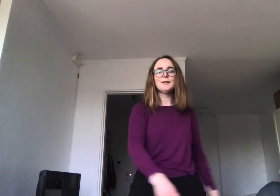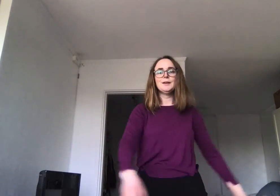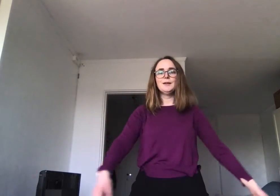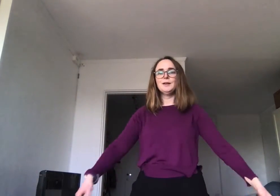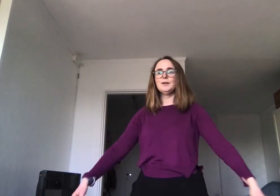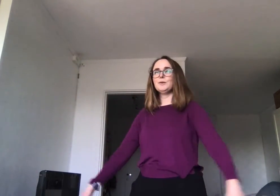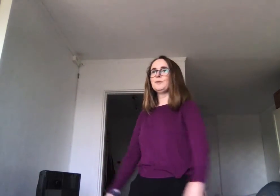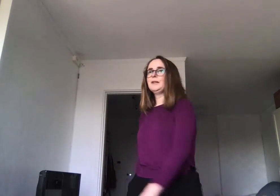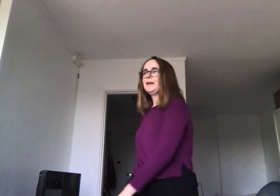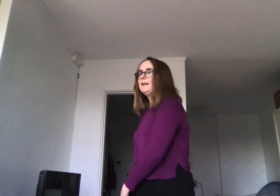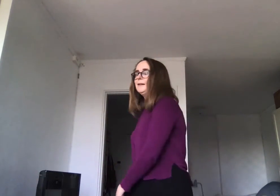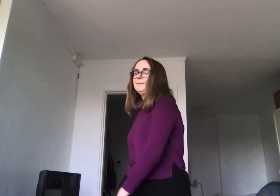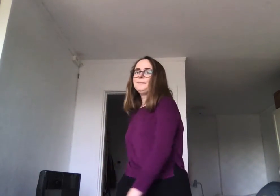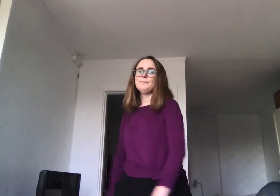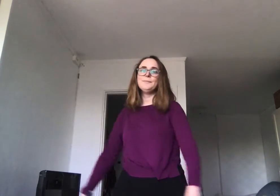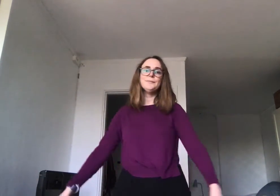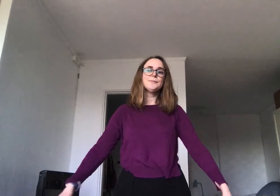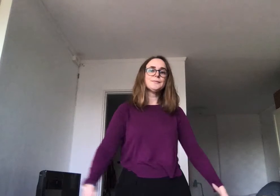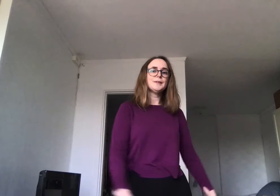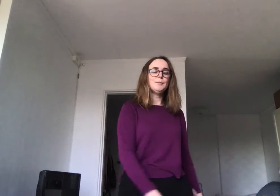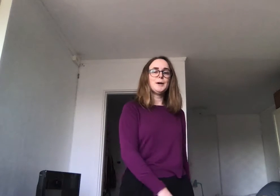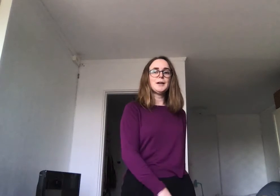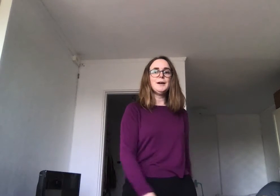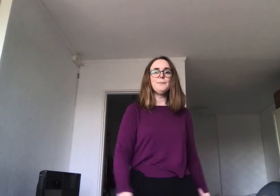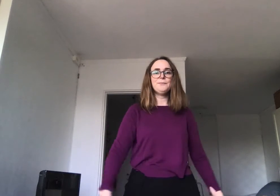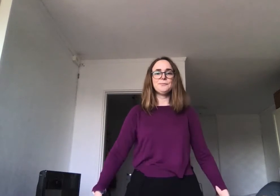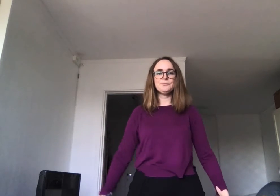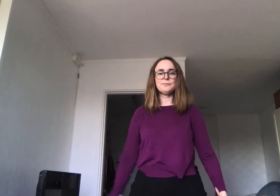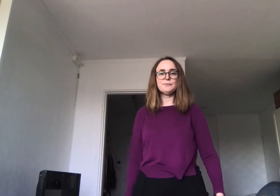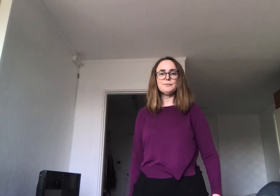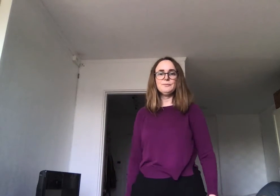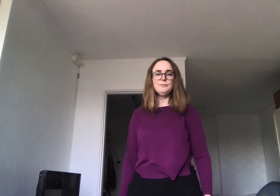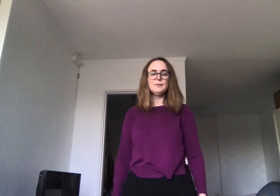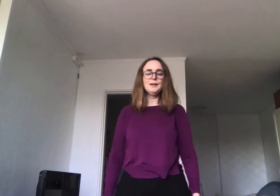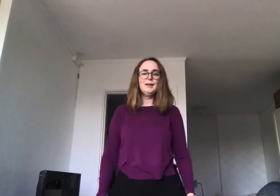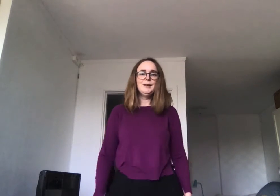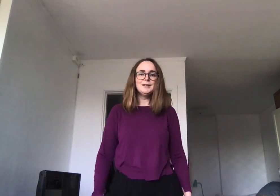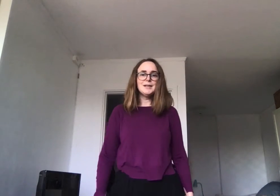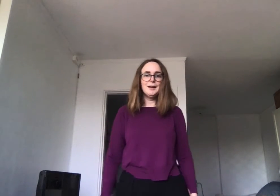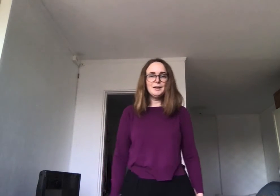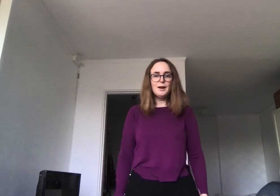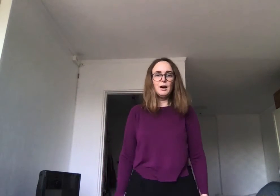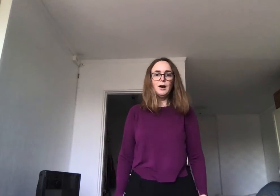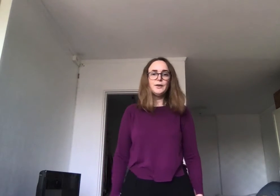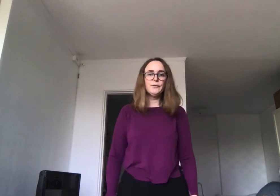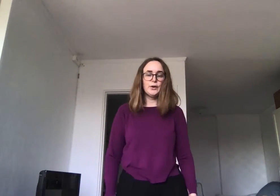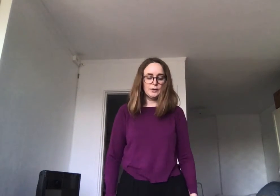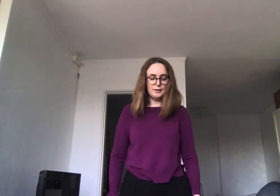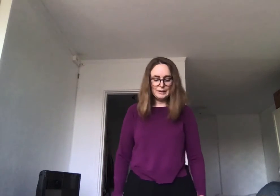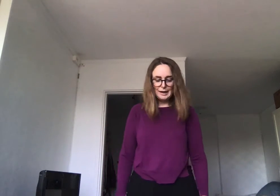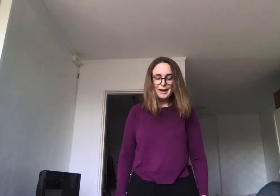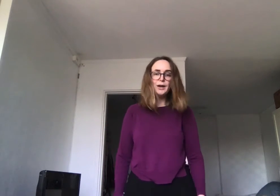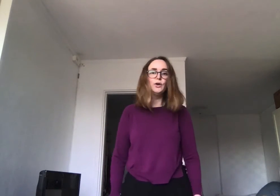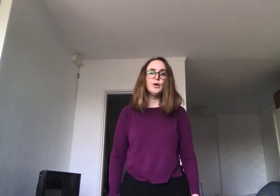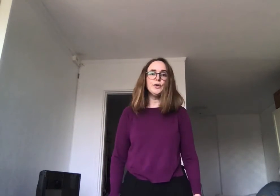Roer vi ned, tilbake. Kjenn at føttene dine er godt